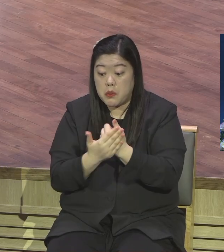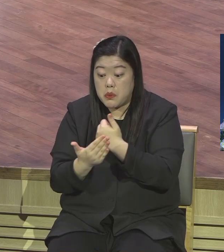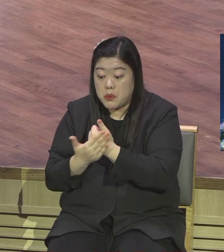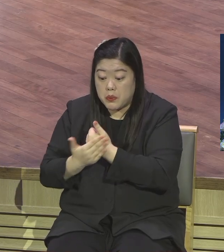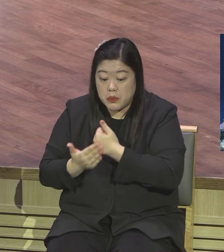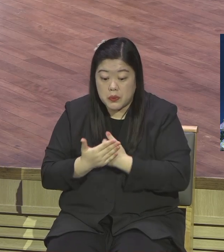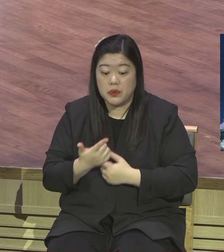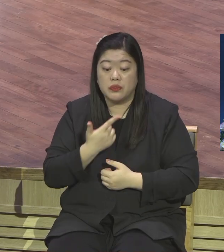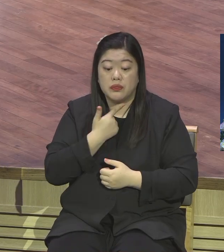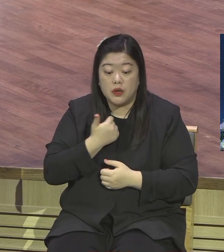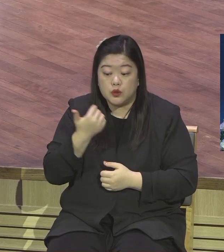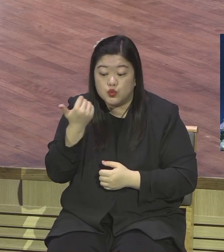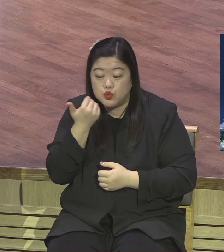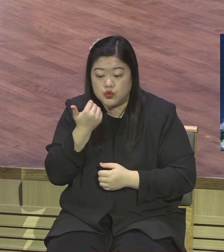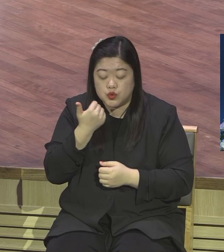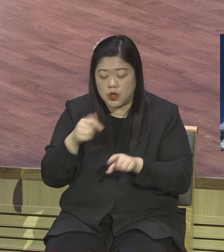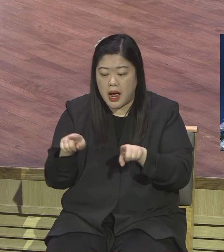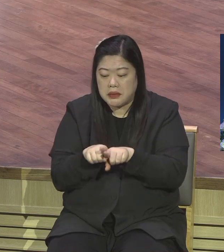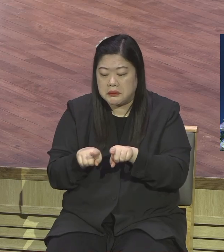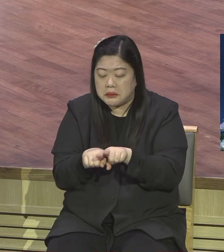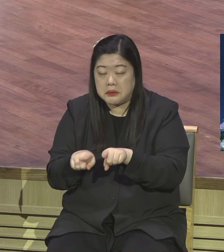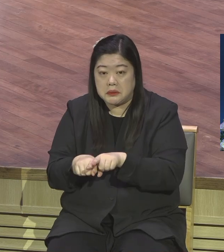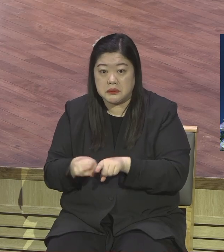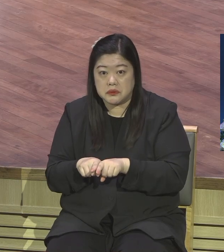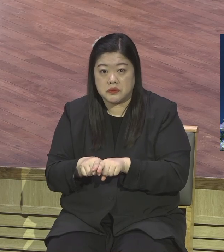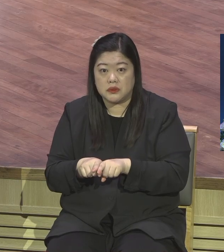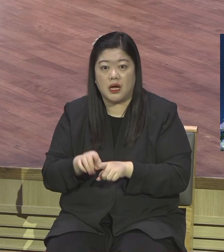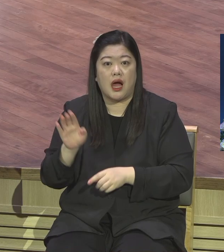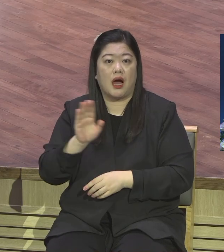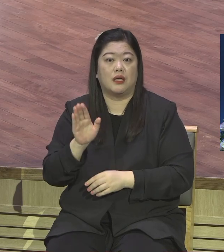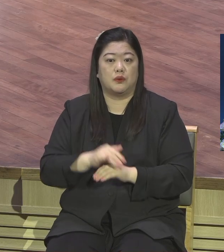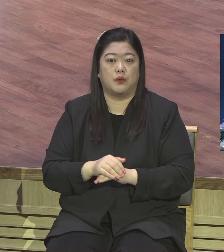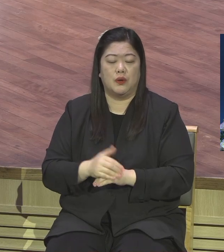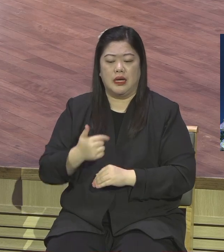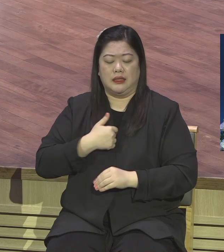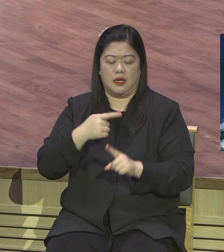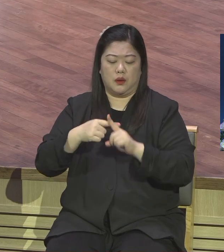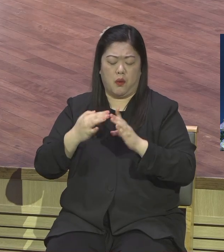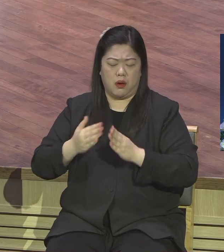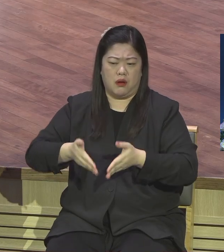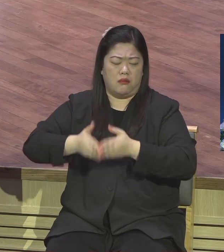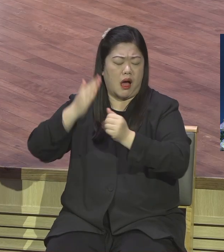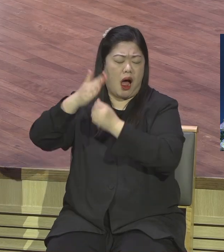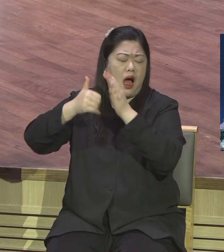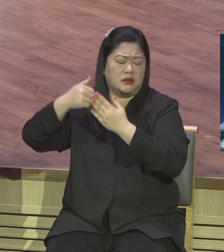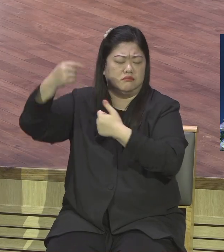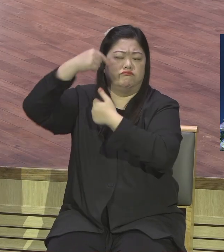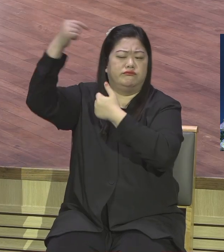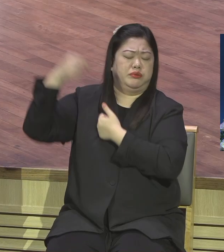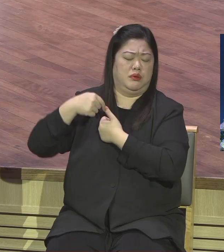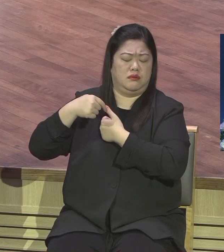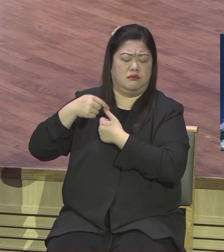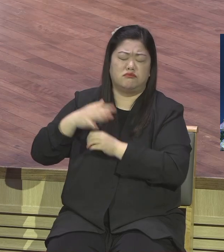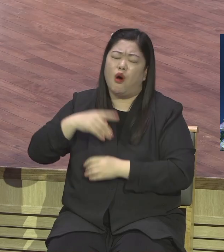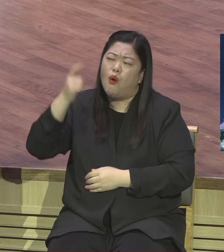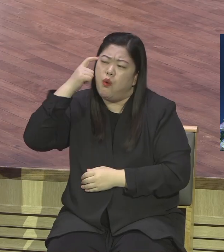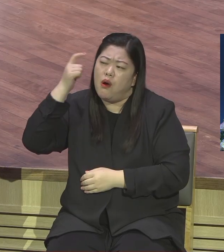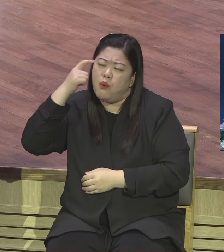되느냐고 하나님께 물었을 때 3일 만에 응답이 선교였어요. 환상을 딱 보여줘요. 선교. 선교를